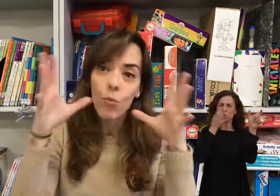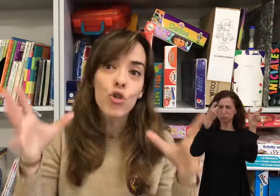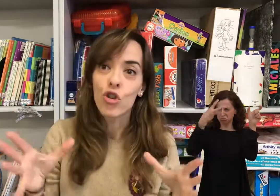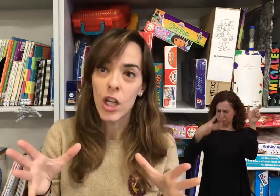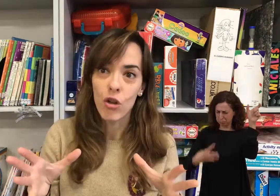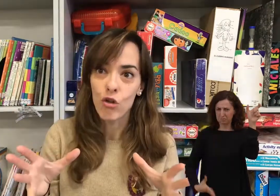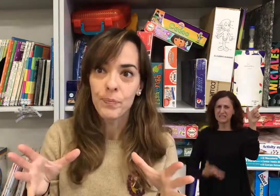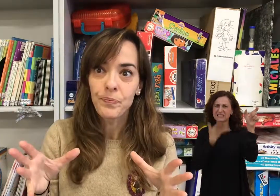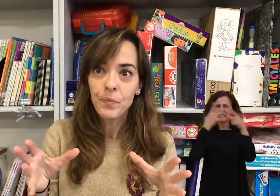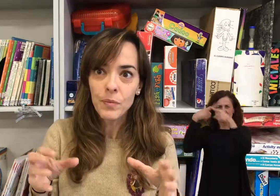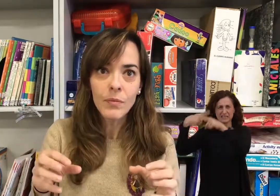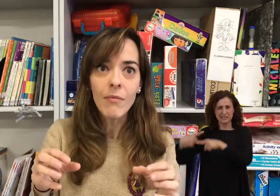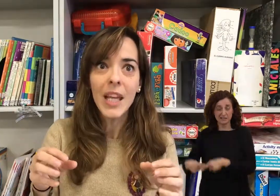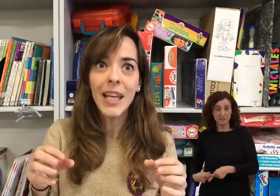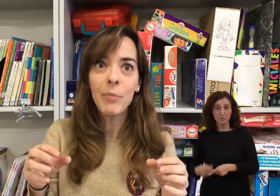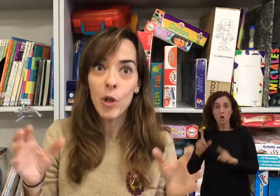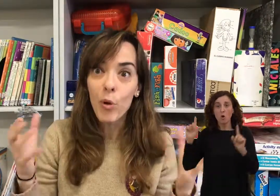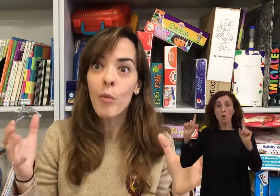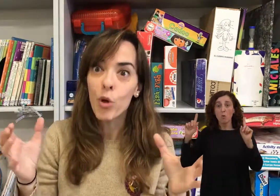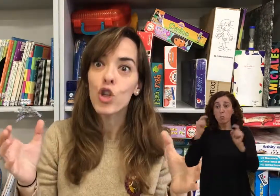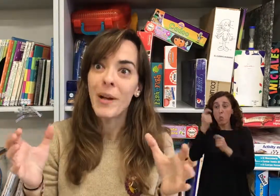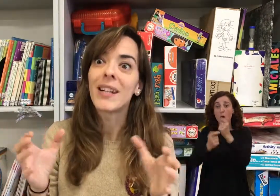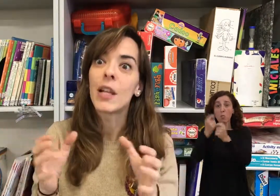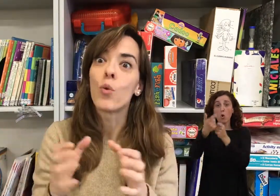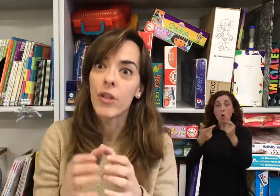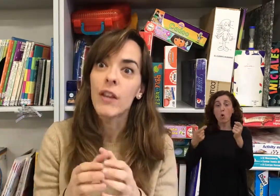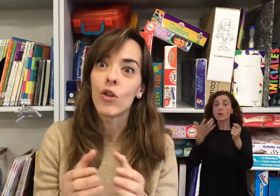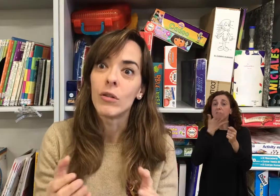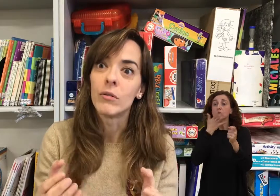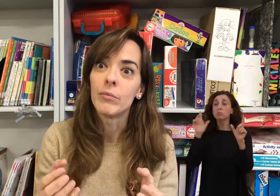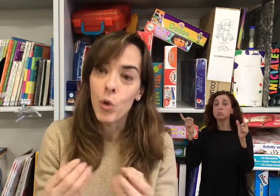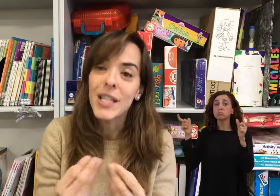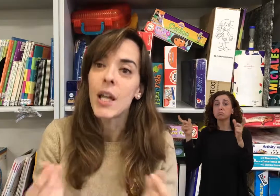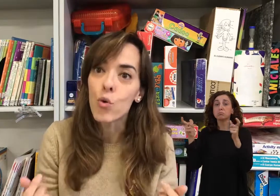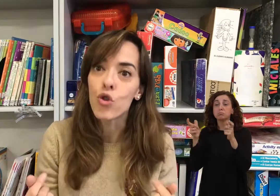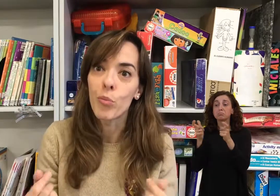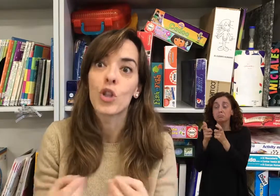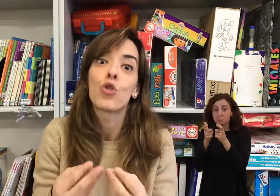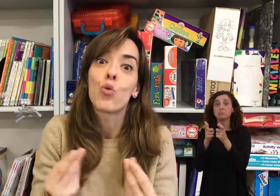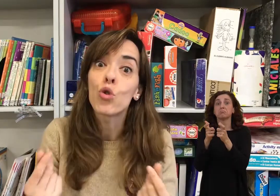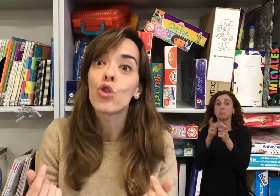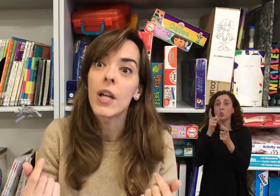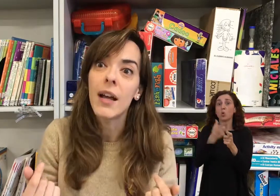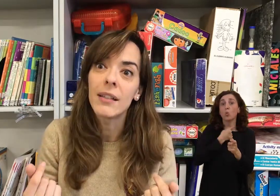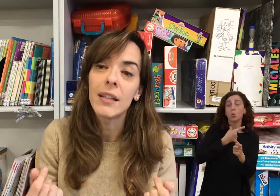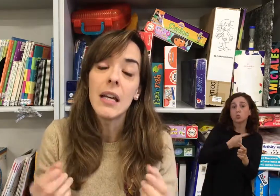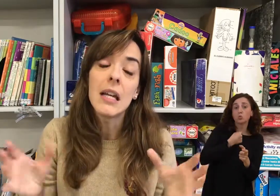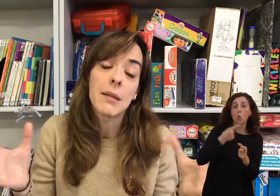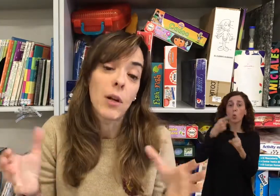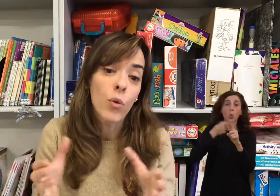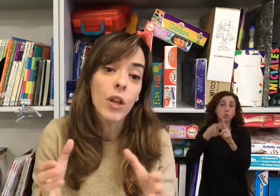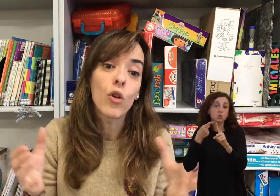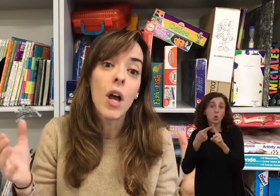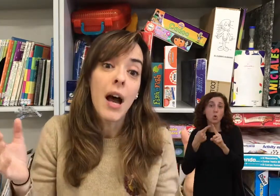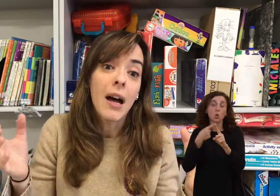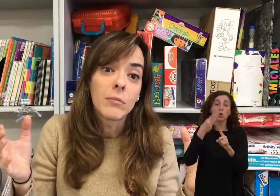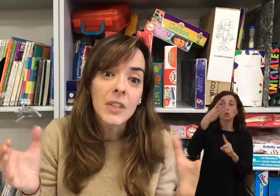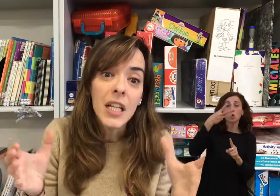muchos signos, pero poco a poco se van reduciendo, por este uso, por esos gustos de la gente, se va reduciendo a tres,